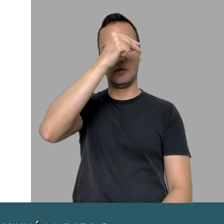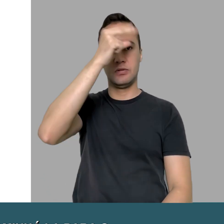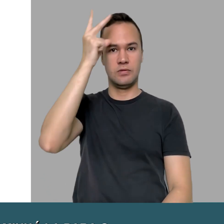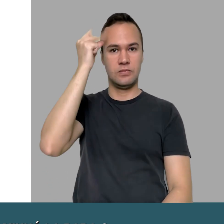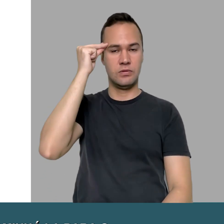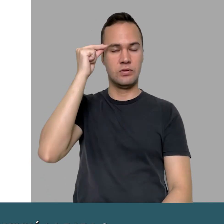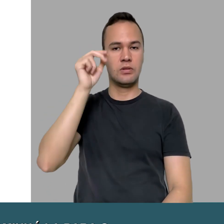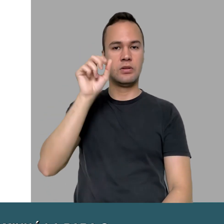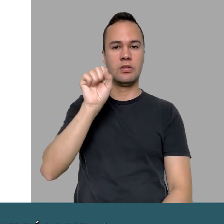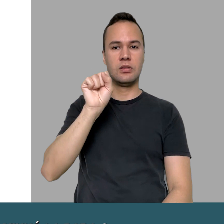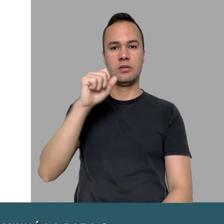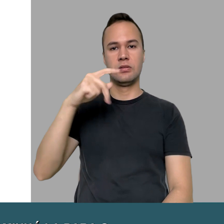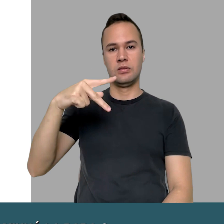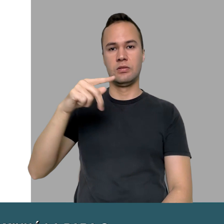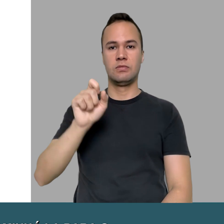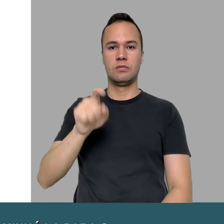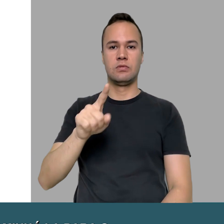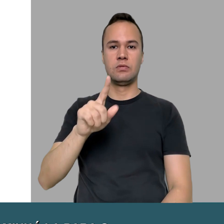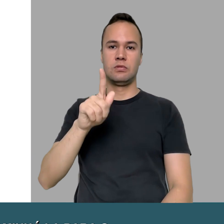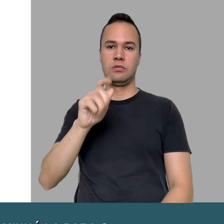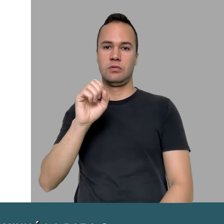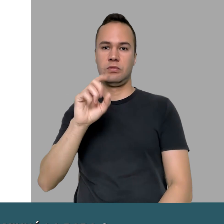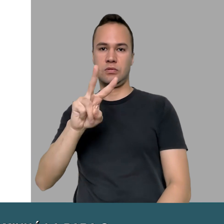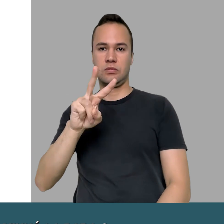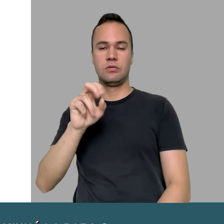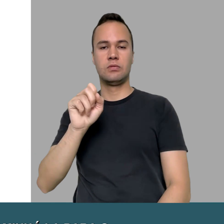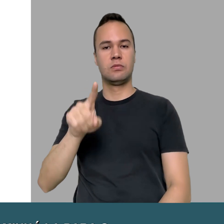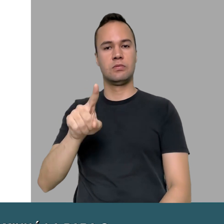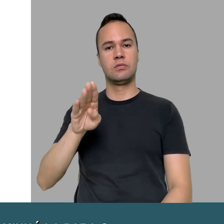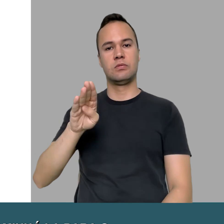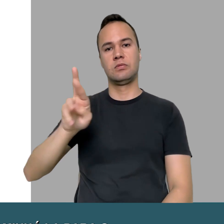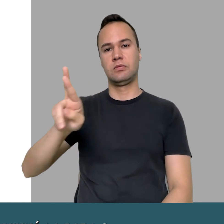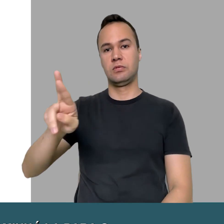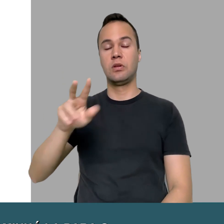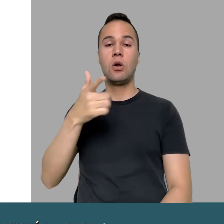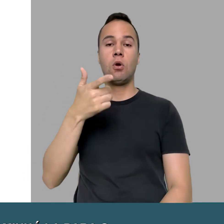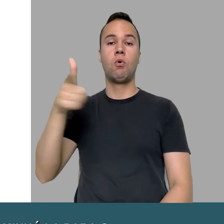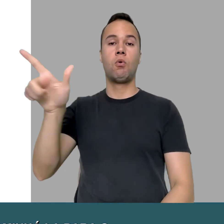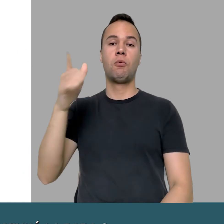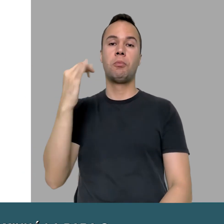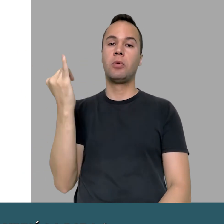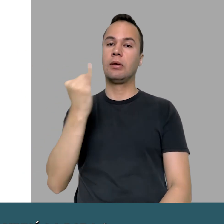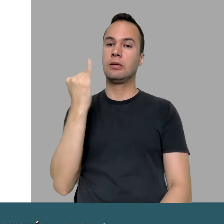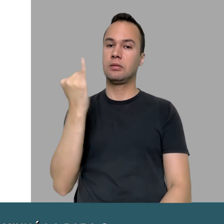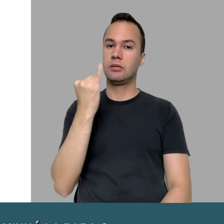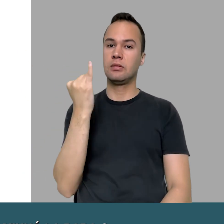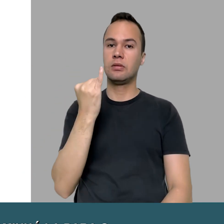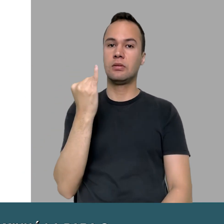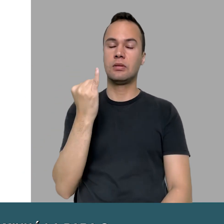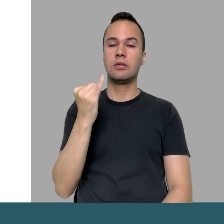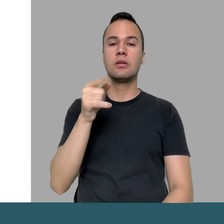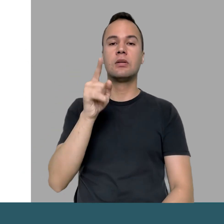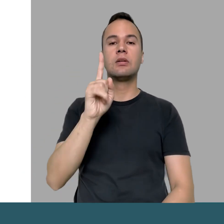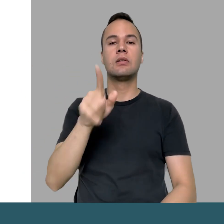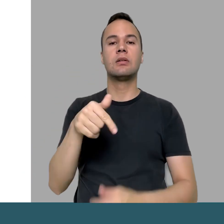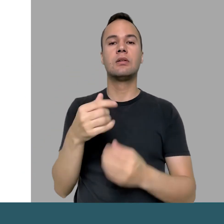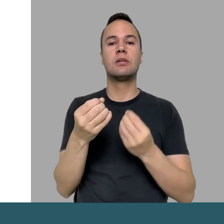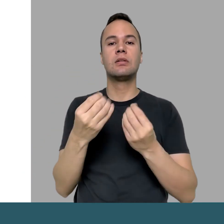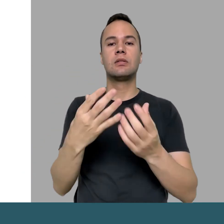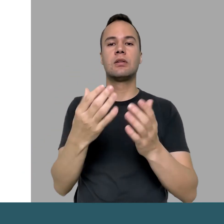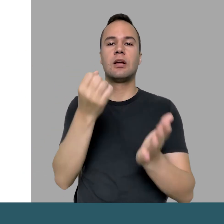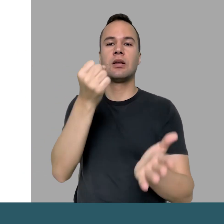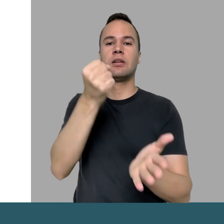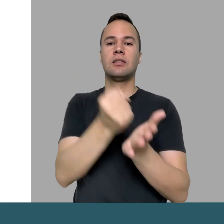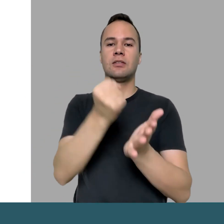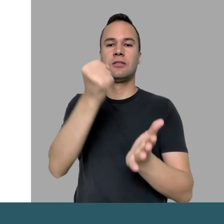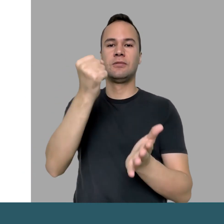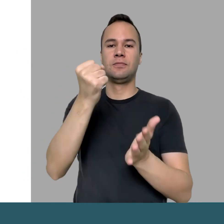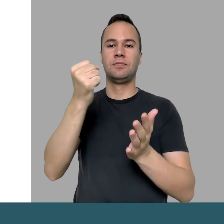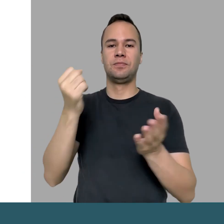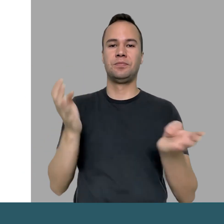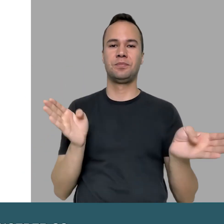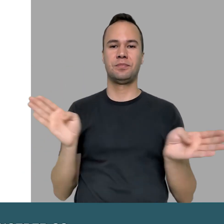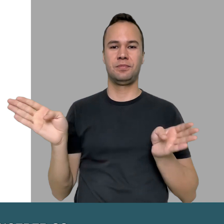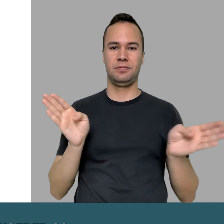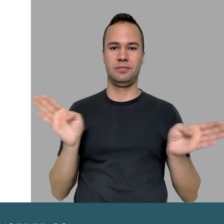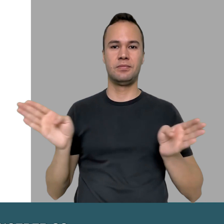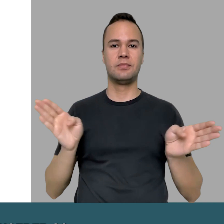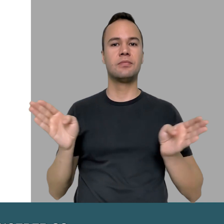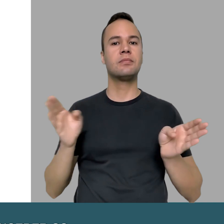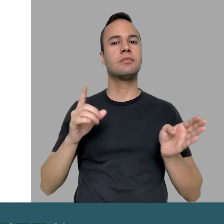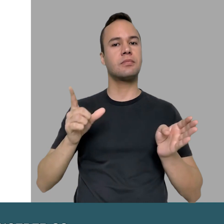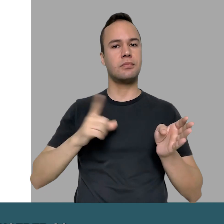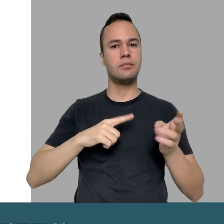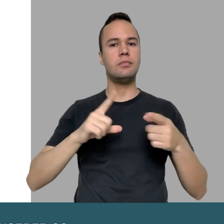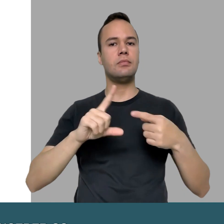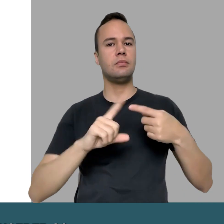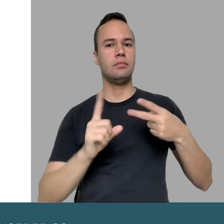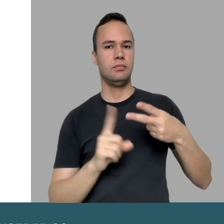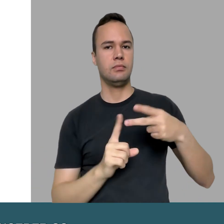cpasmped.prefeitura.sp.gov.br Outra função muito importante é a